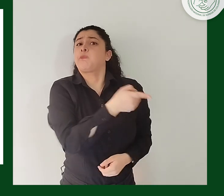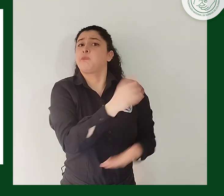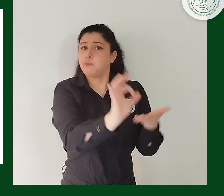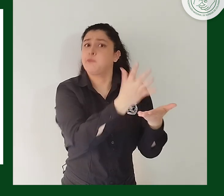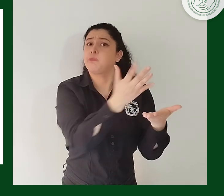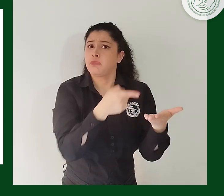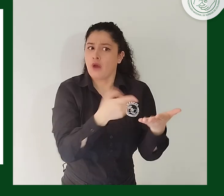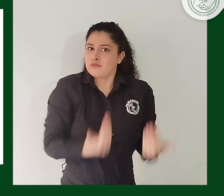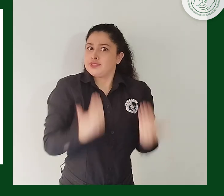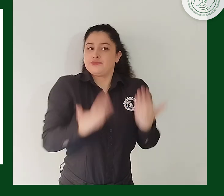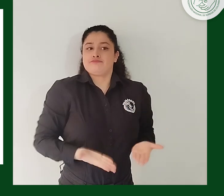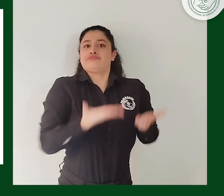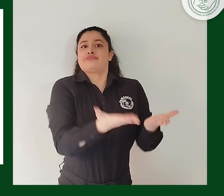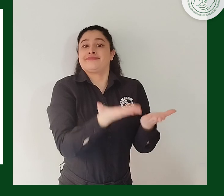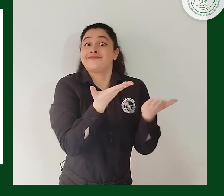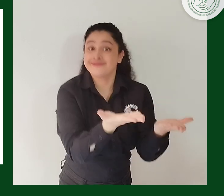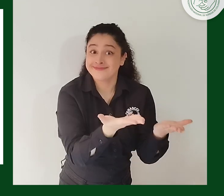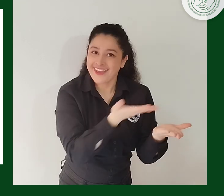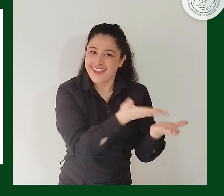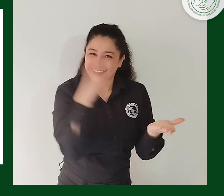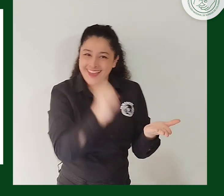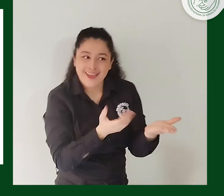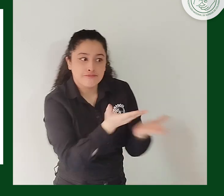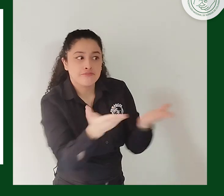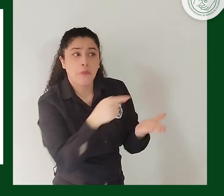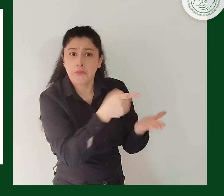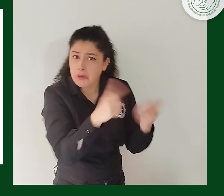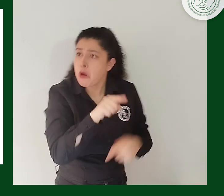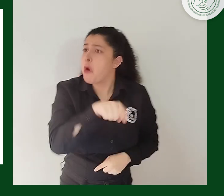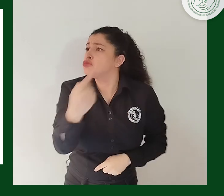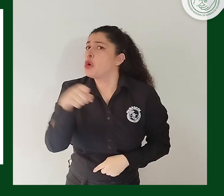para la prestación del servicio de interpretación, así como existen otras en el mercado.